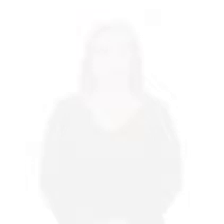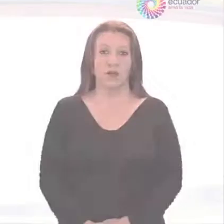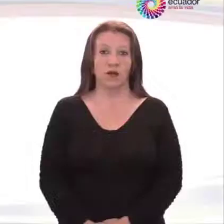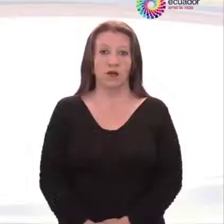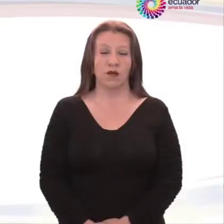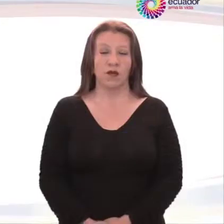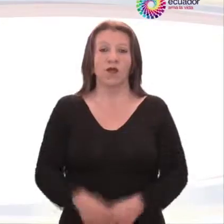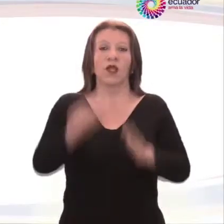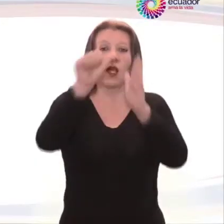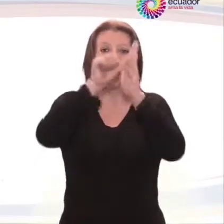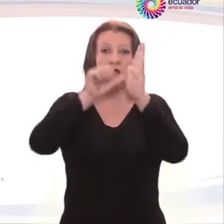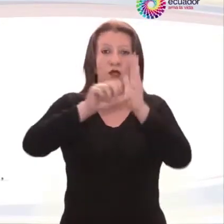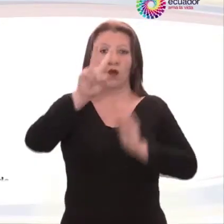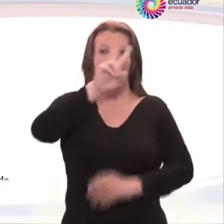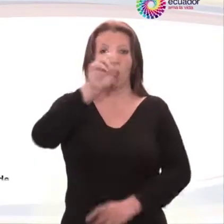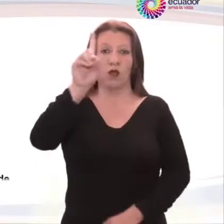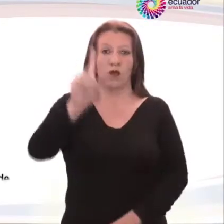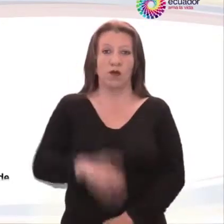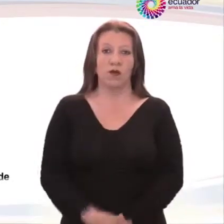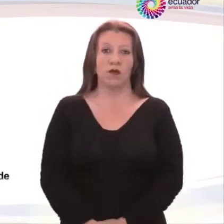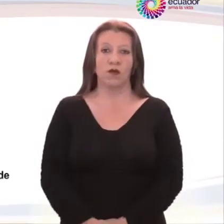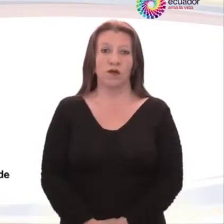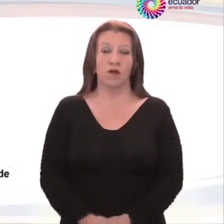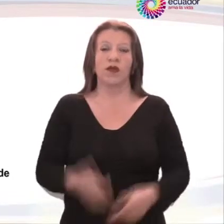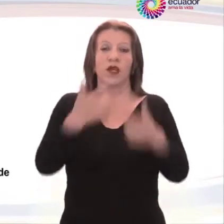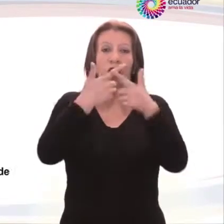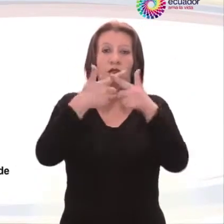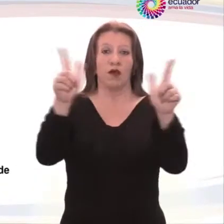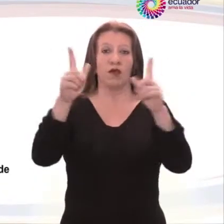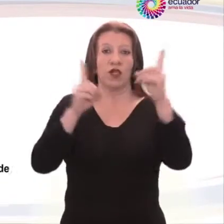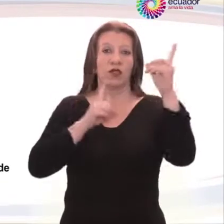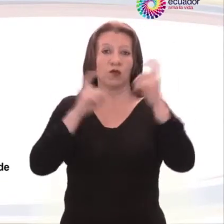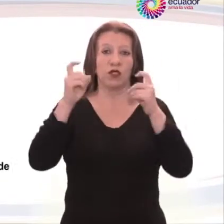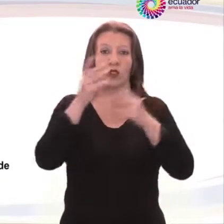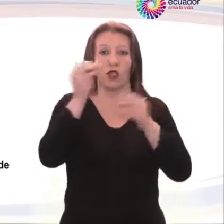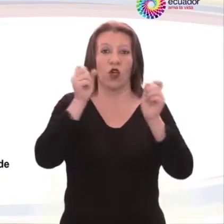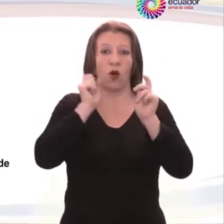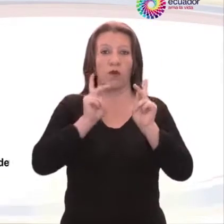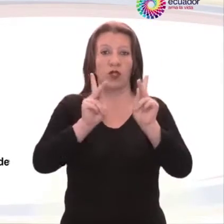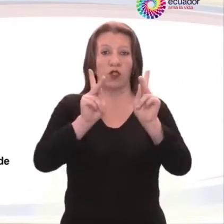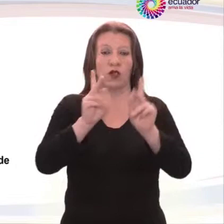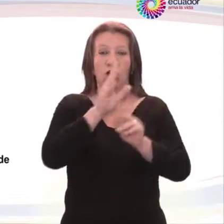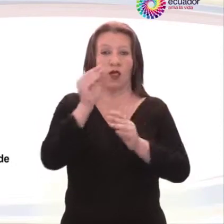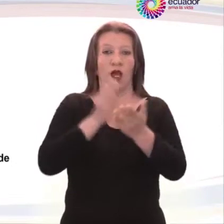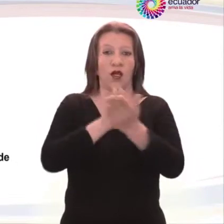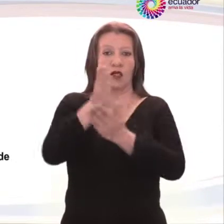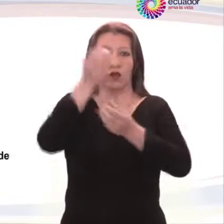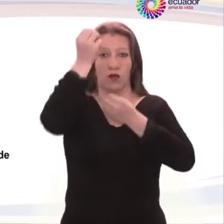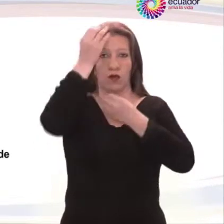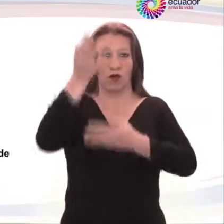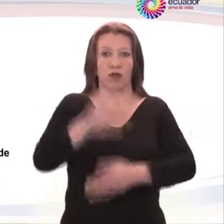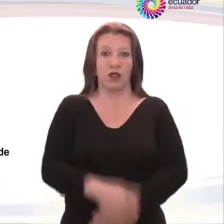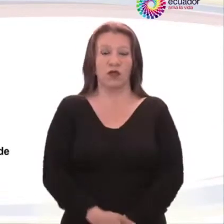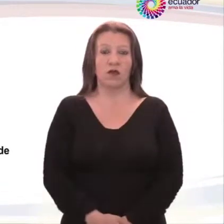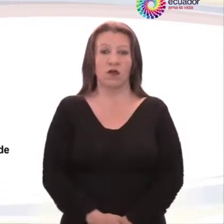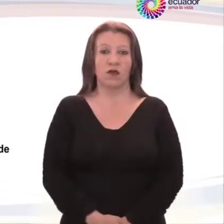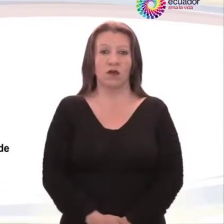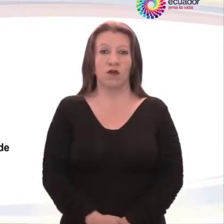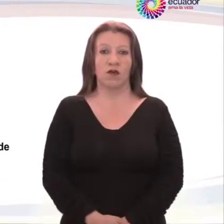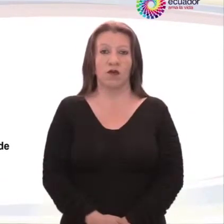Artículo 21. Libertad de expresión y de opinión y acceso a la información. Los Estados